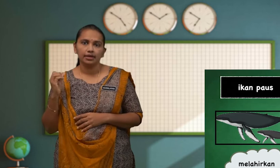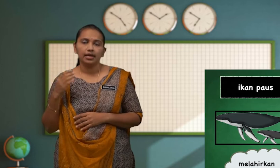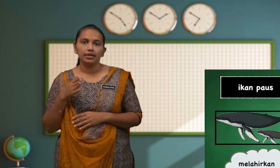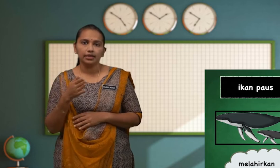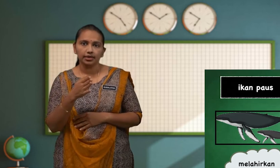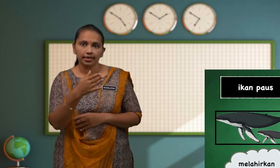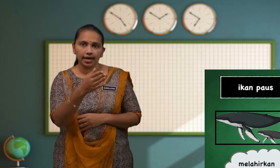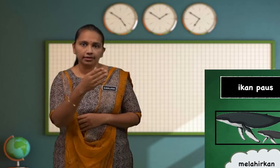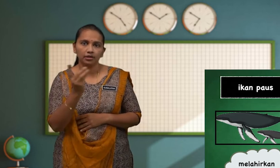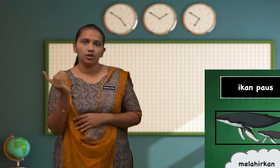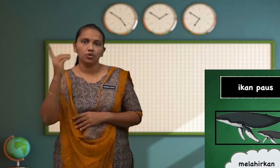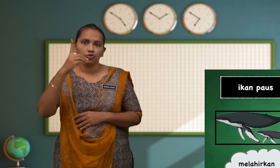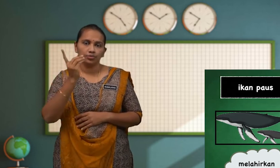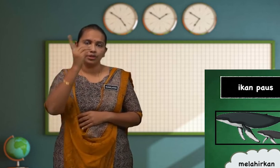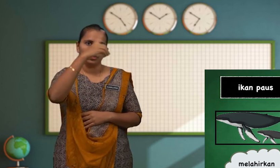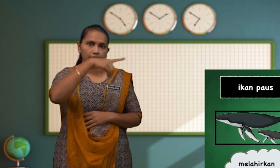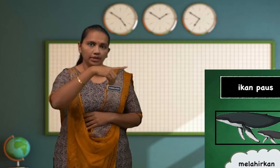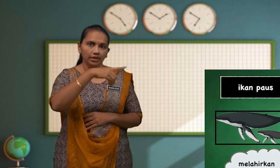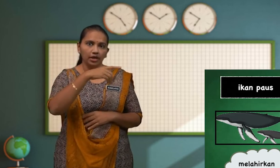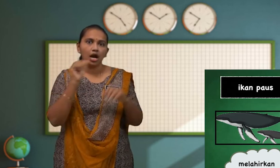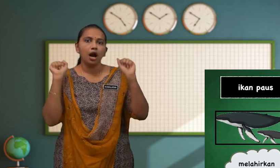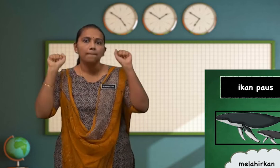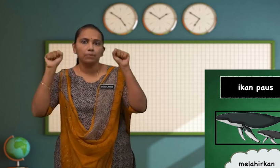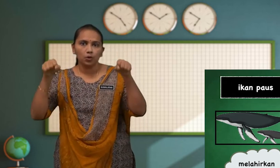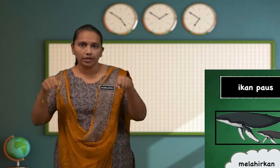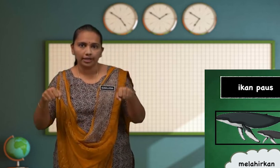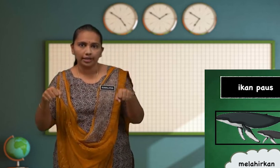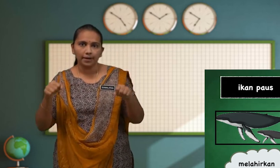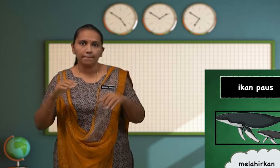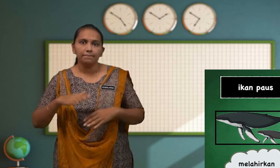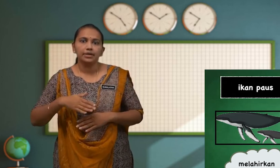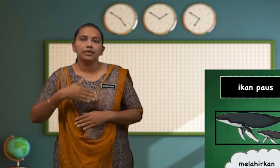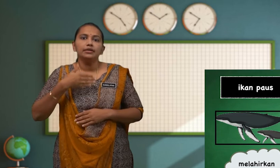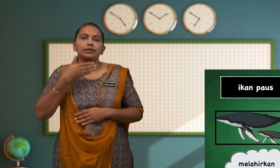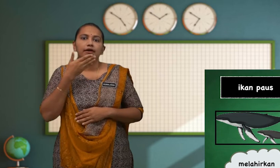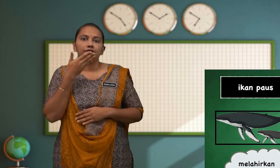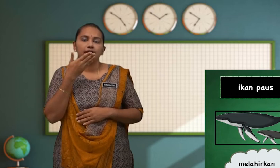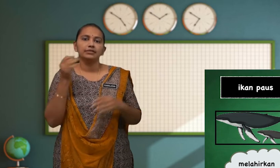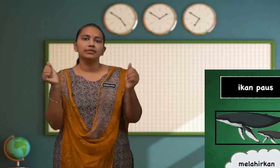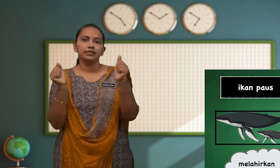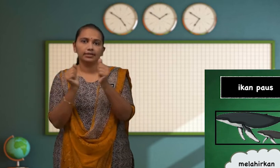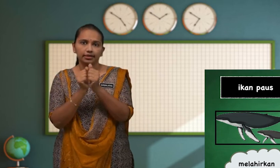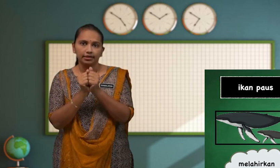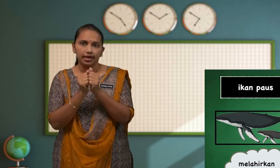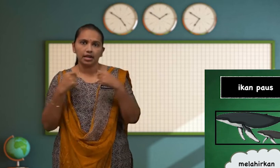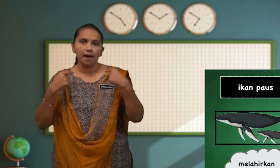Ikan Lumba Lumba Boleh Bernafas Dengan